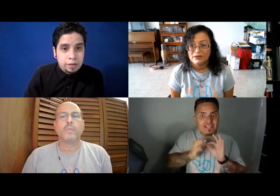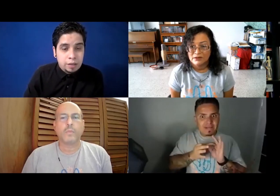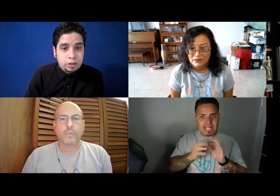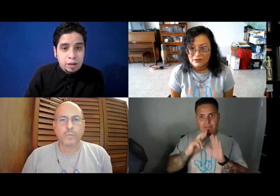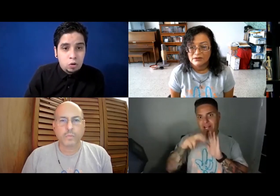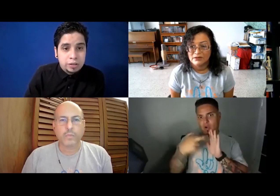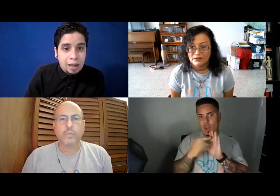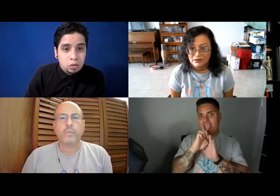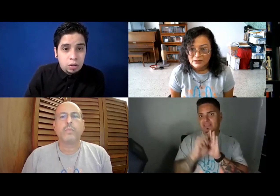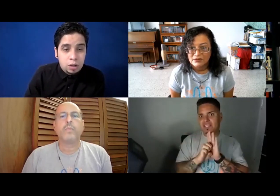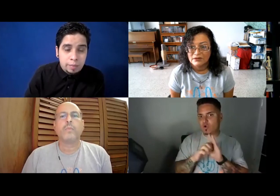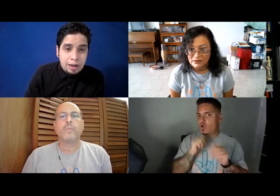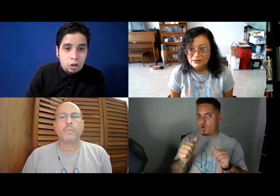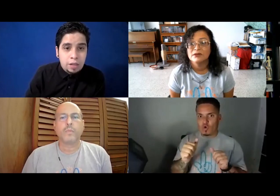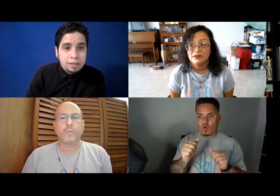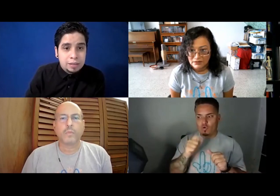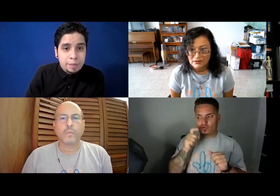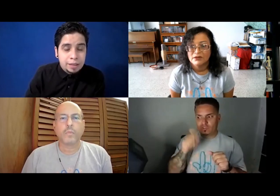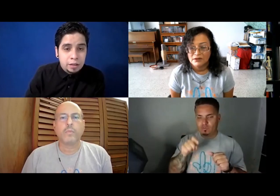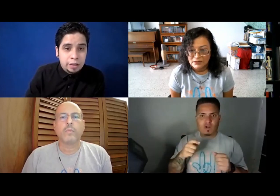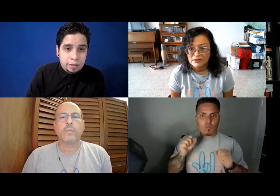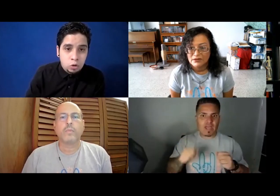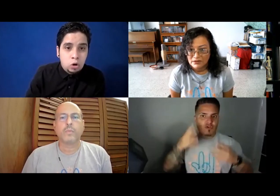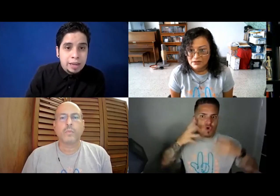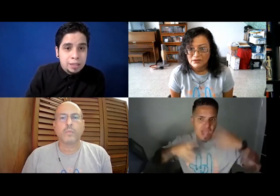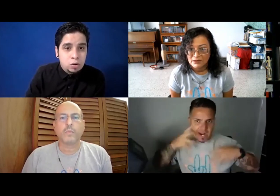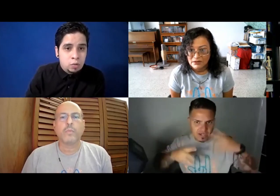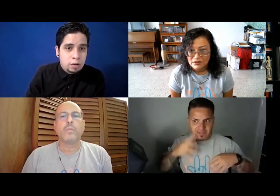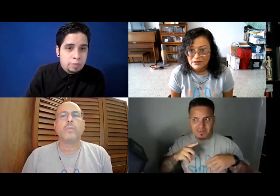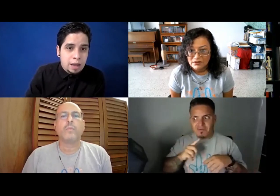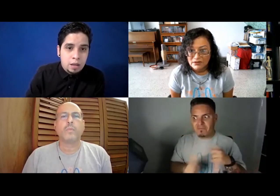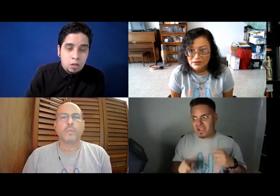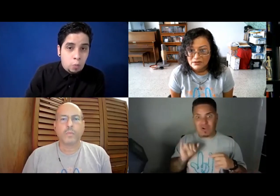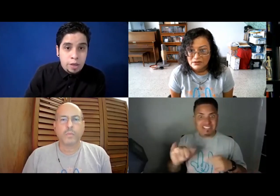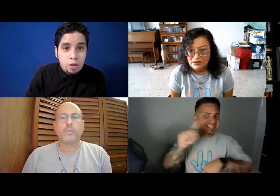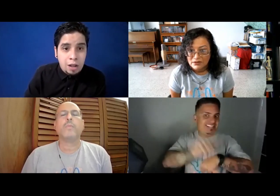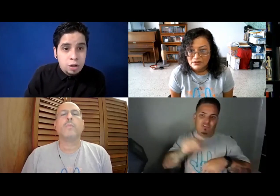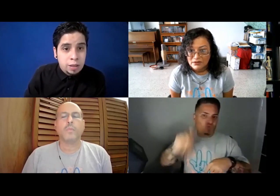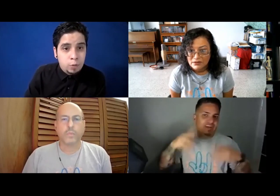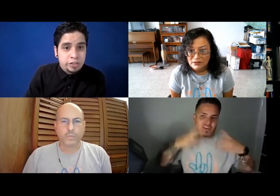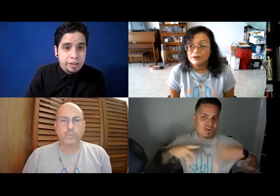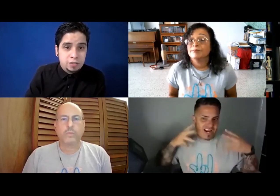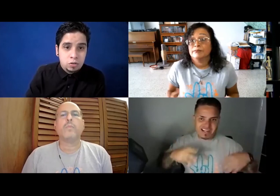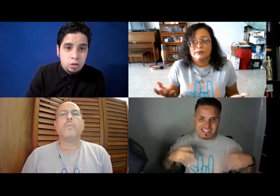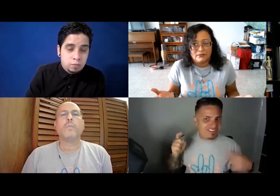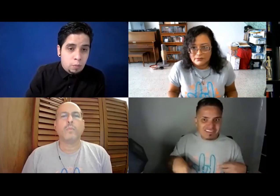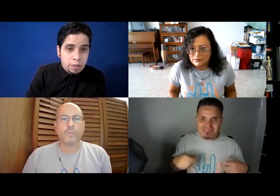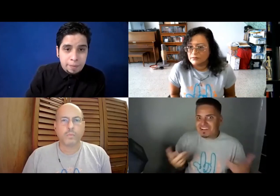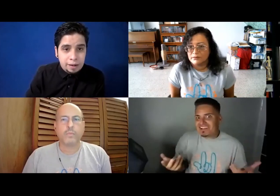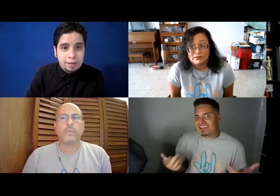no tenían contacto, el del intérprete tiene un rol ético en el cual no puede llorar durante el proceso, no puede expresar casi